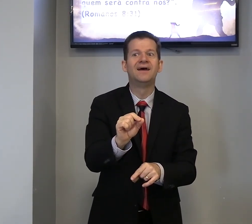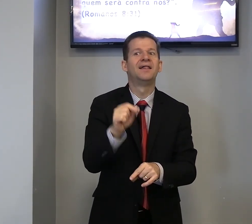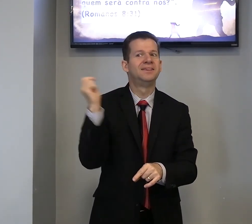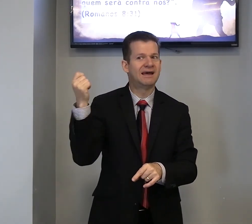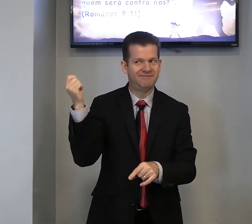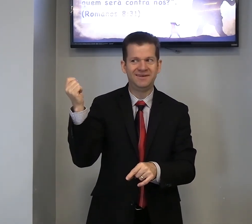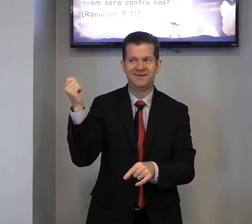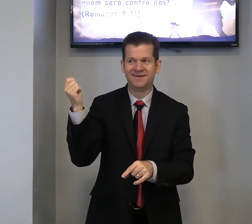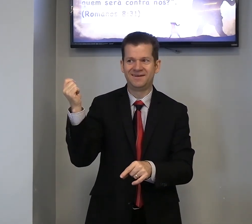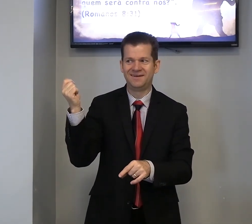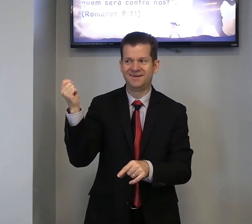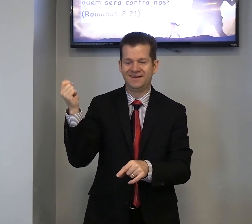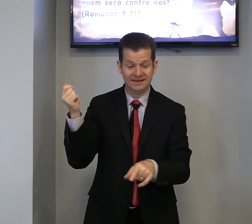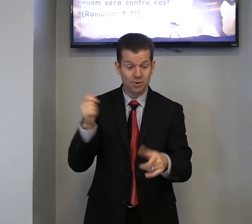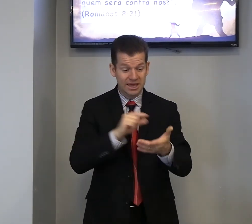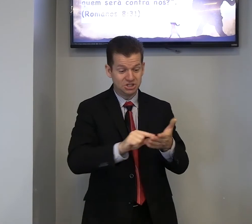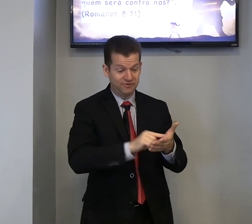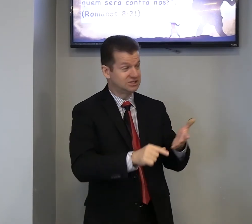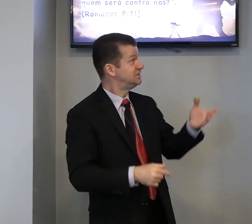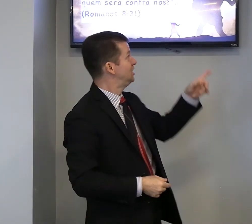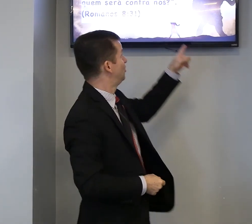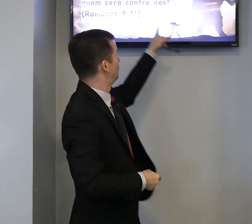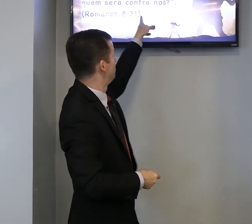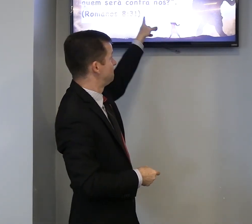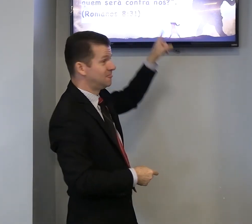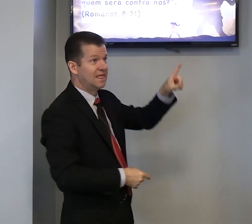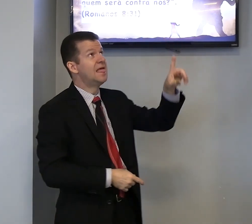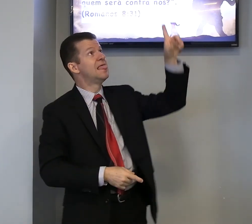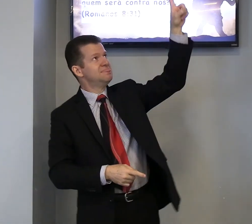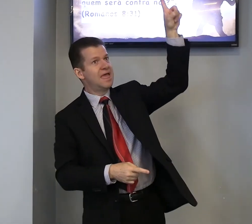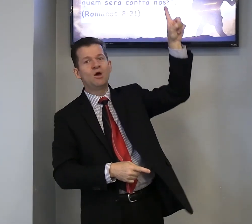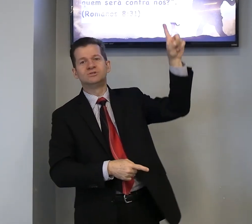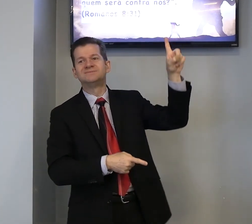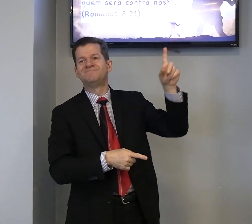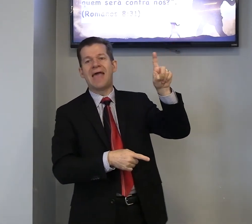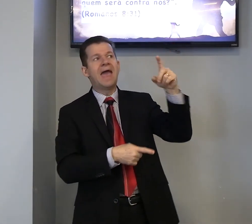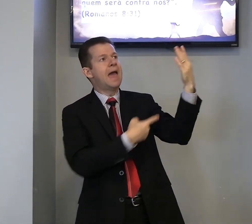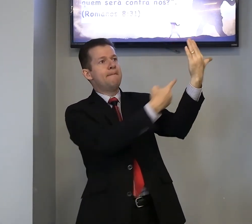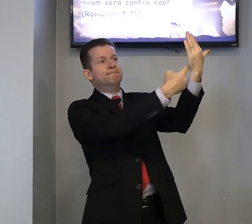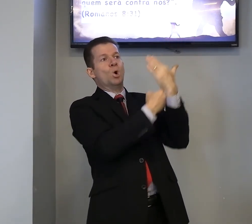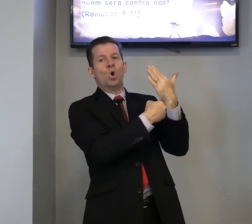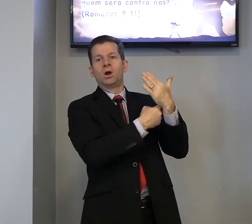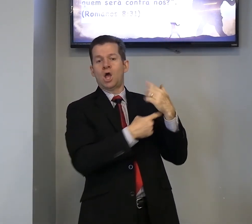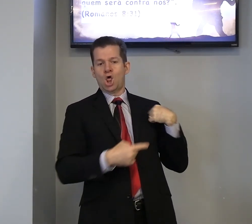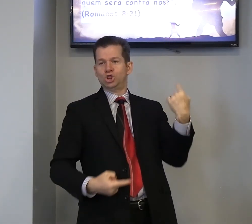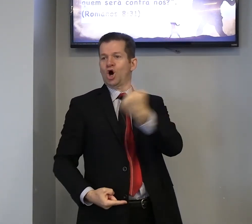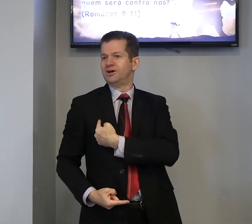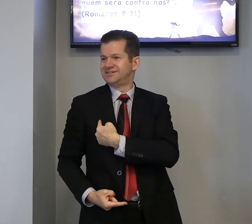Então, este versículo, Deus, é, por, nós,